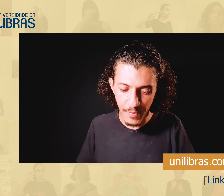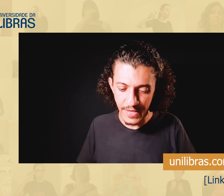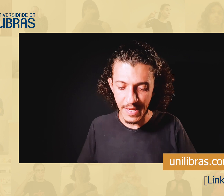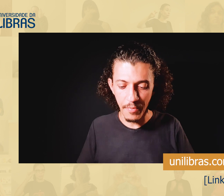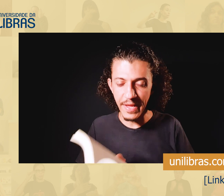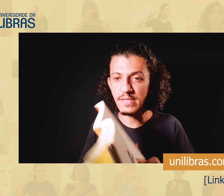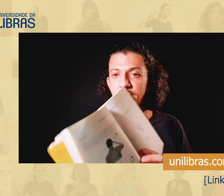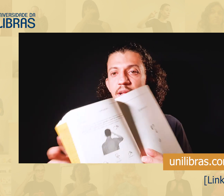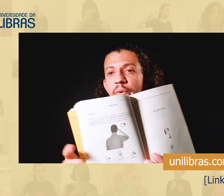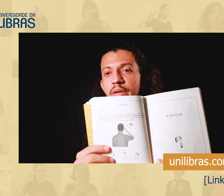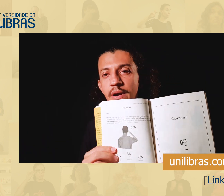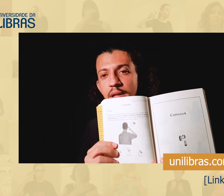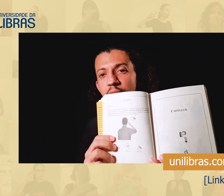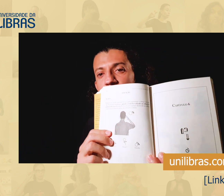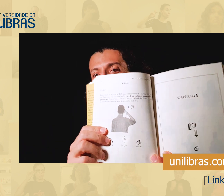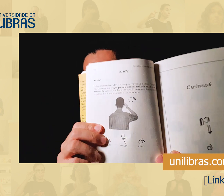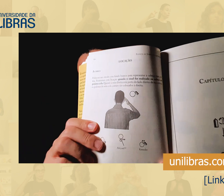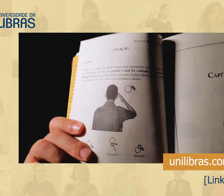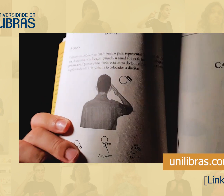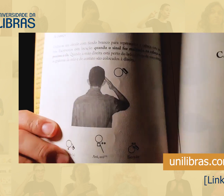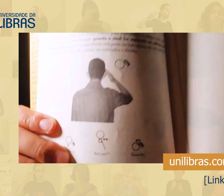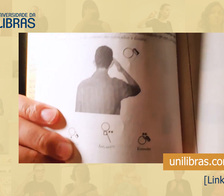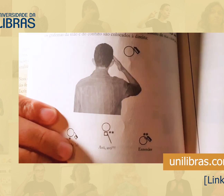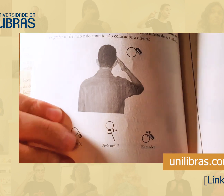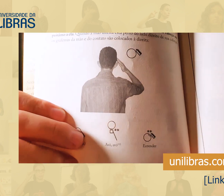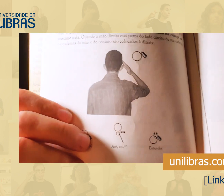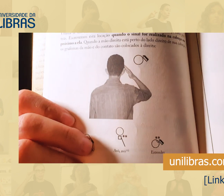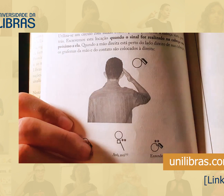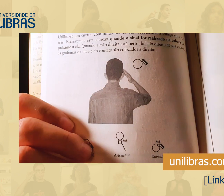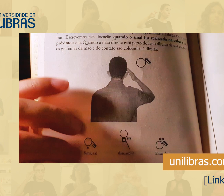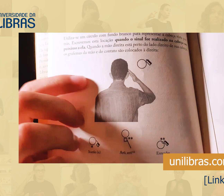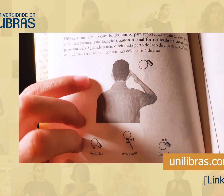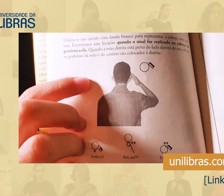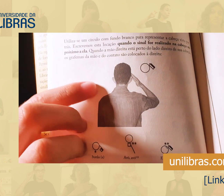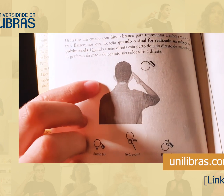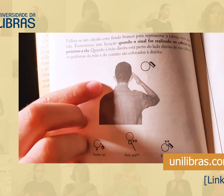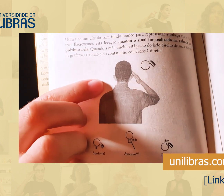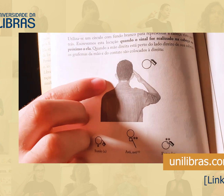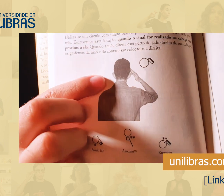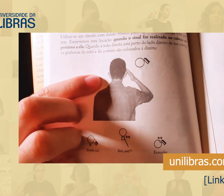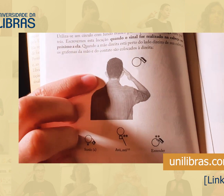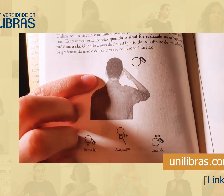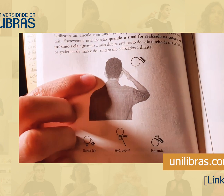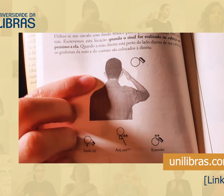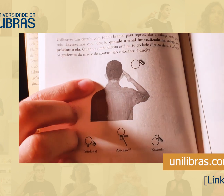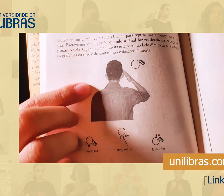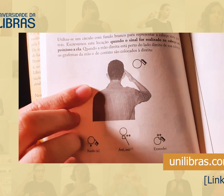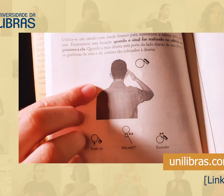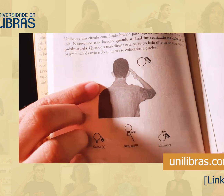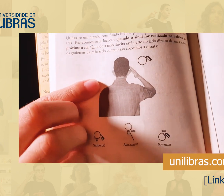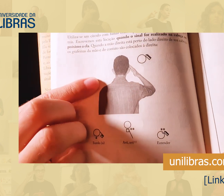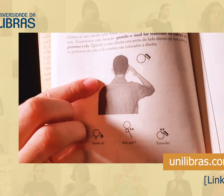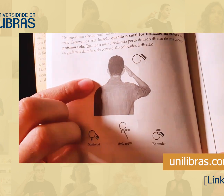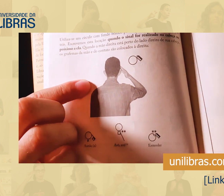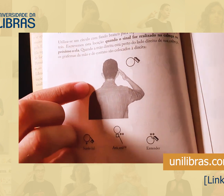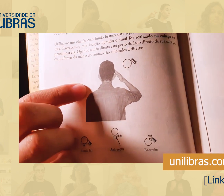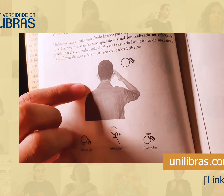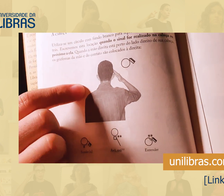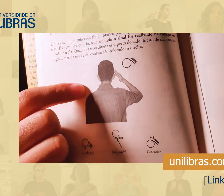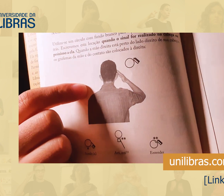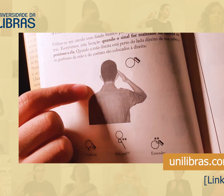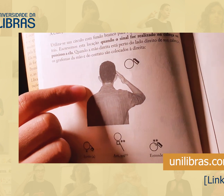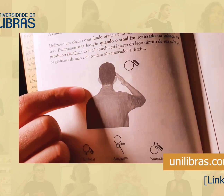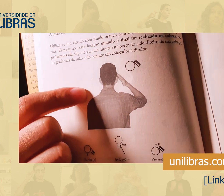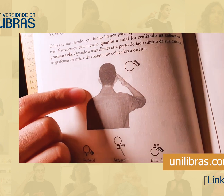aqui por exemplo, nesse sinal aqui, você vê a foto, isso aqui para quem não sabe sou eu, numa versão